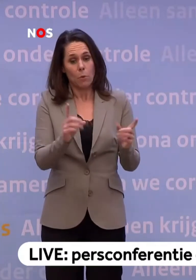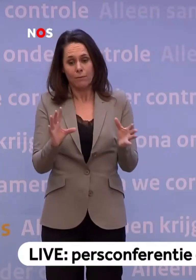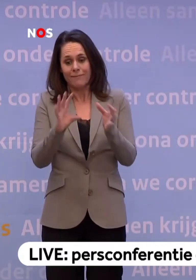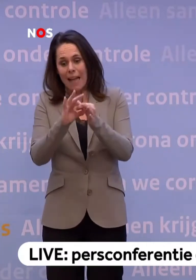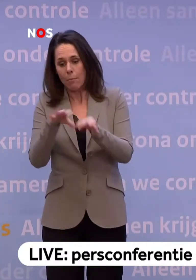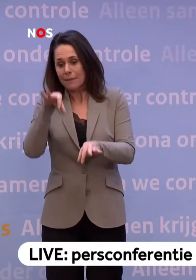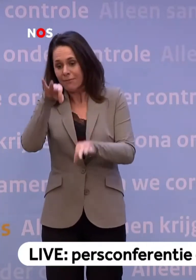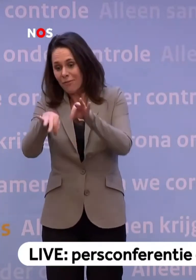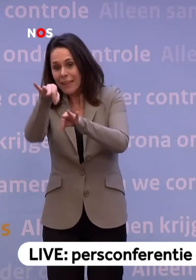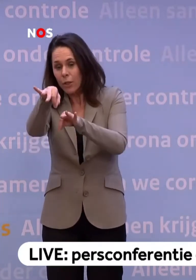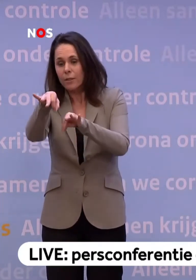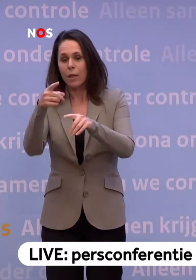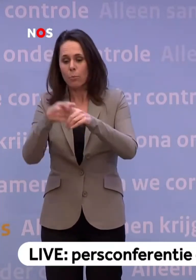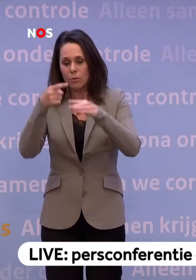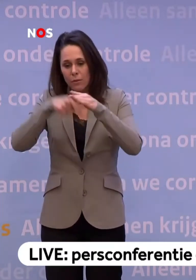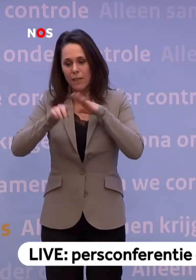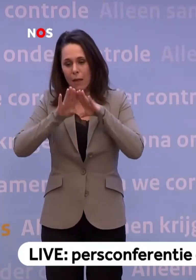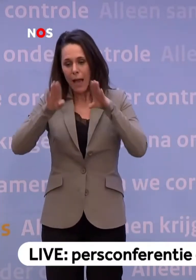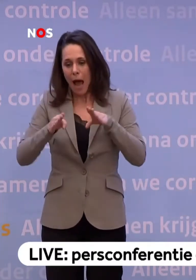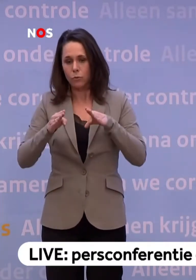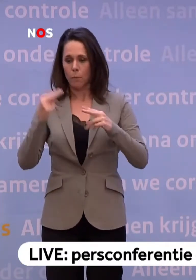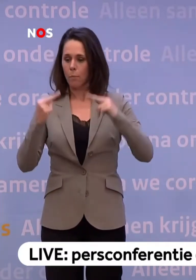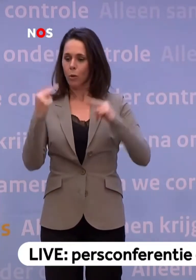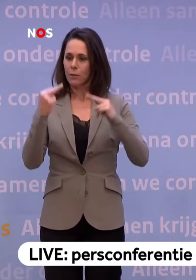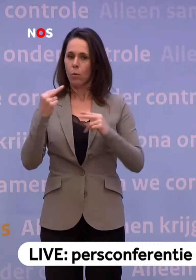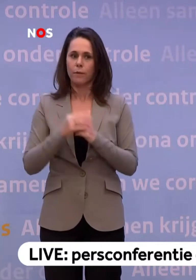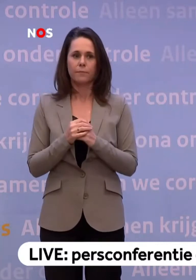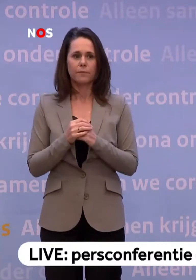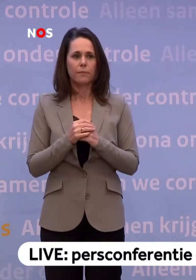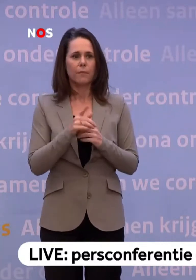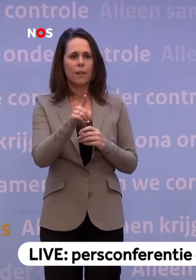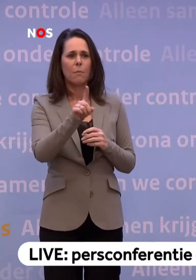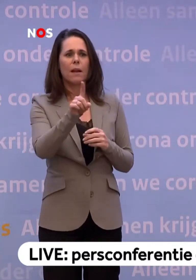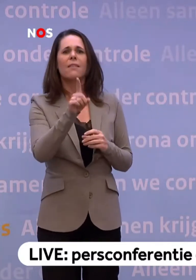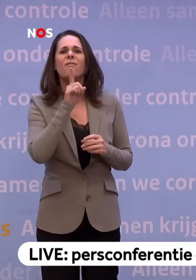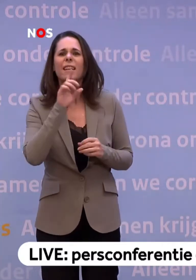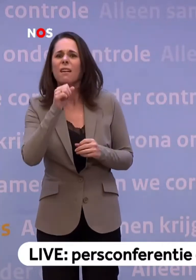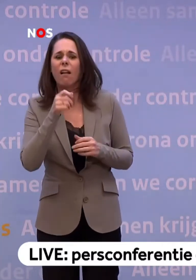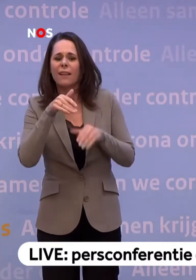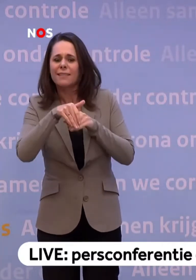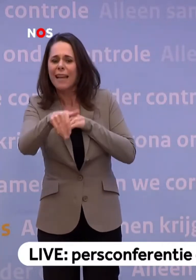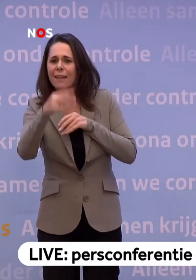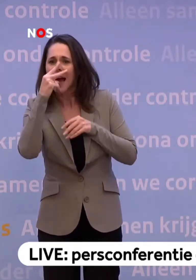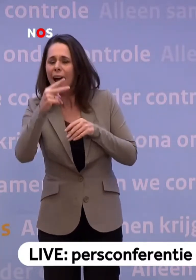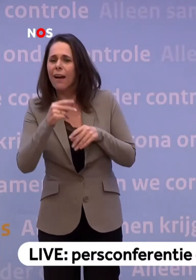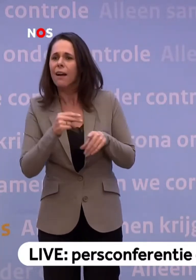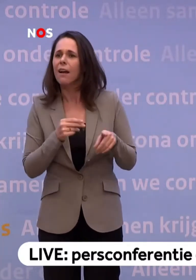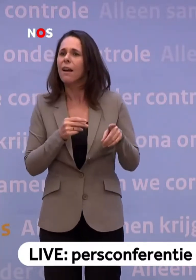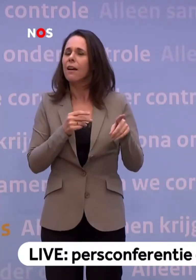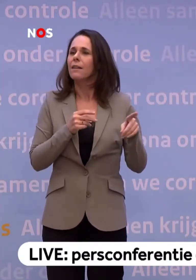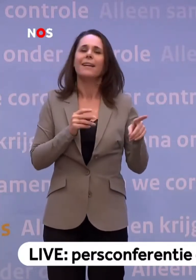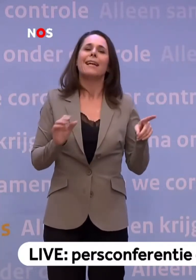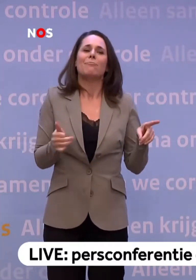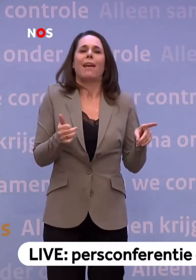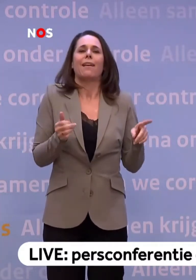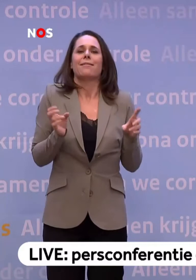traceren... ...en vervolgens van huis uit monitoren. Welke instanties kunnen dan bij die data? In beginsel natuurlijk geen. Dat is nou juist